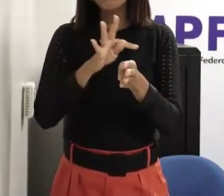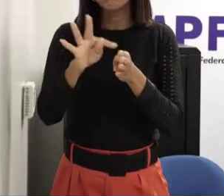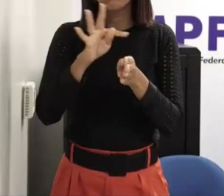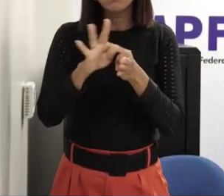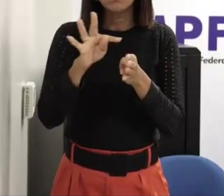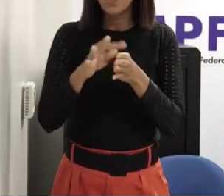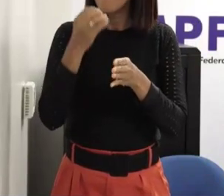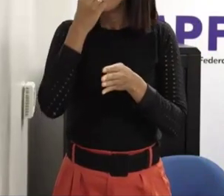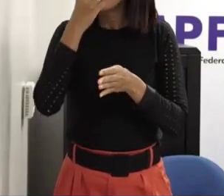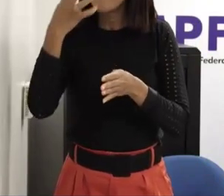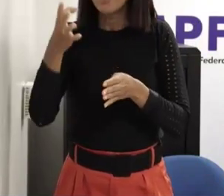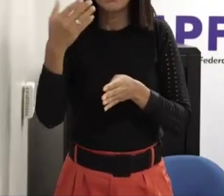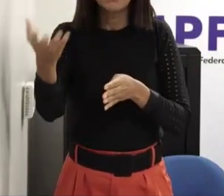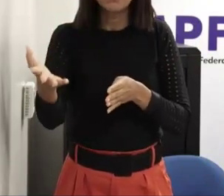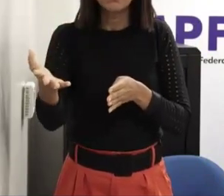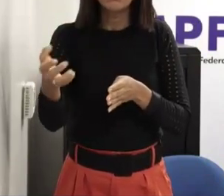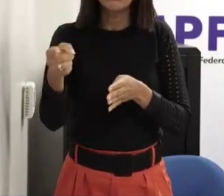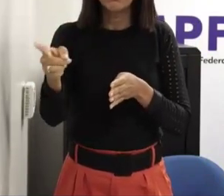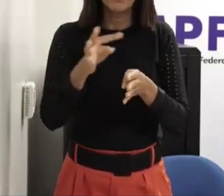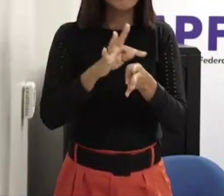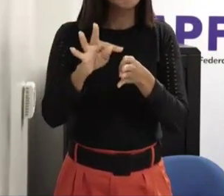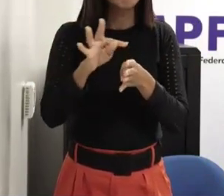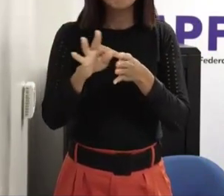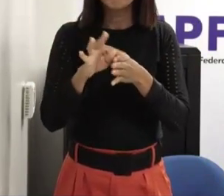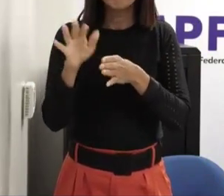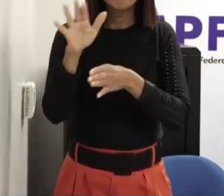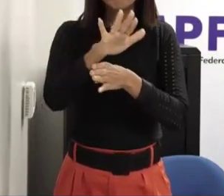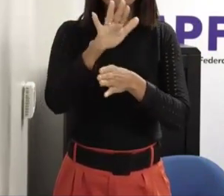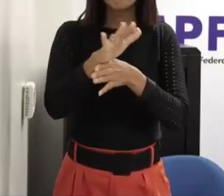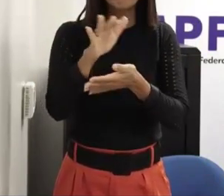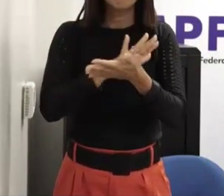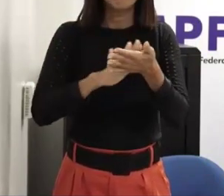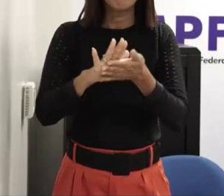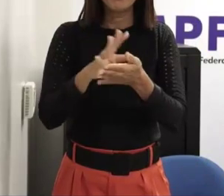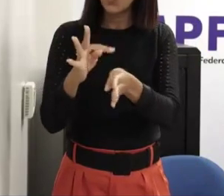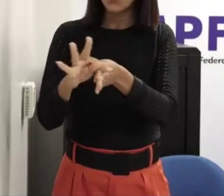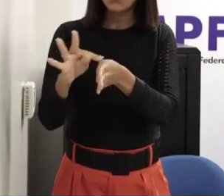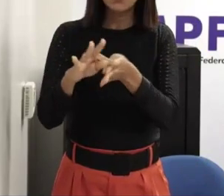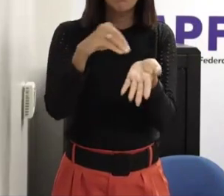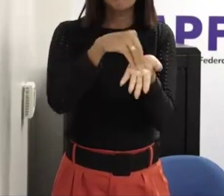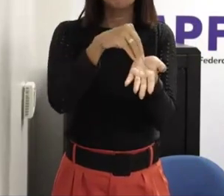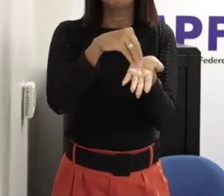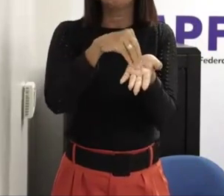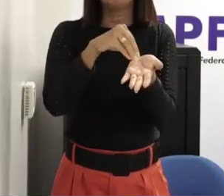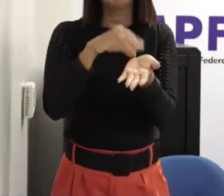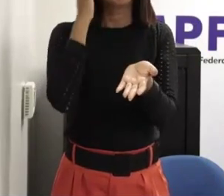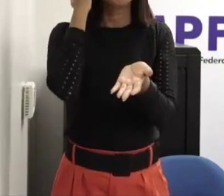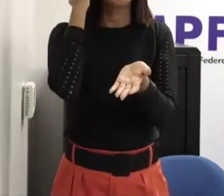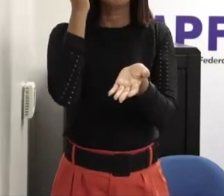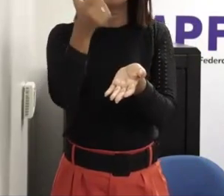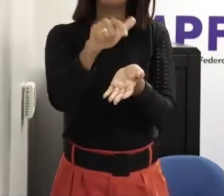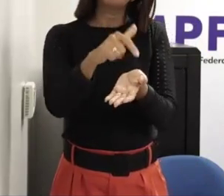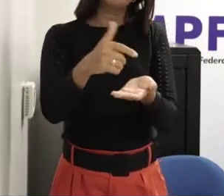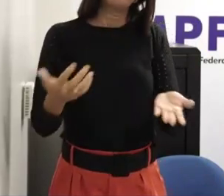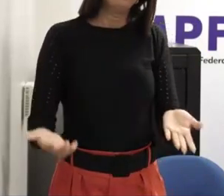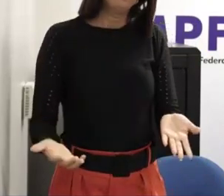teve braço para evoluir direito a queixa né e a criança usava o professor como